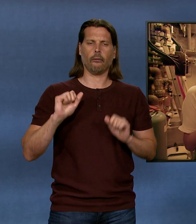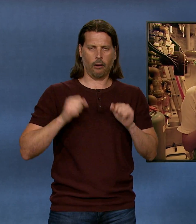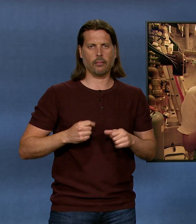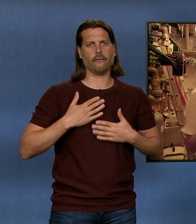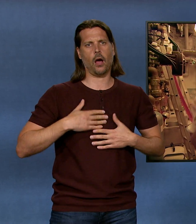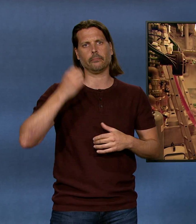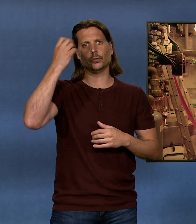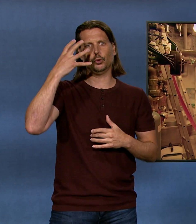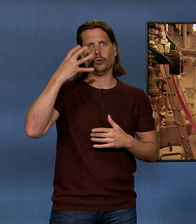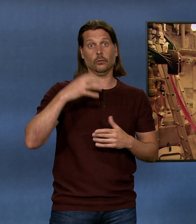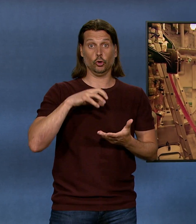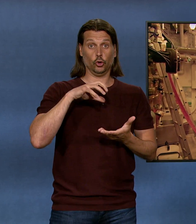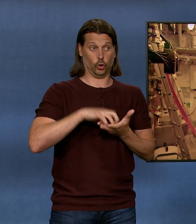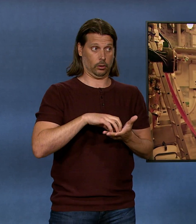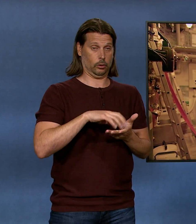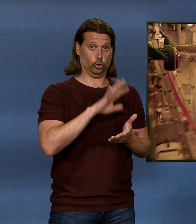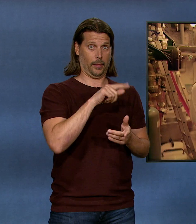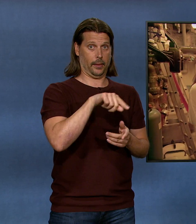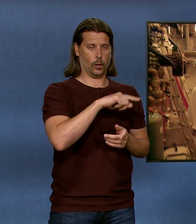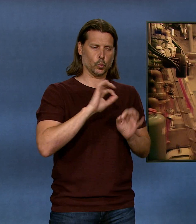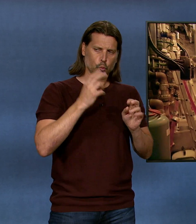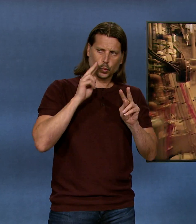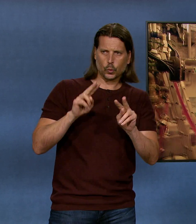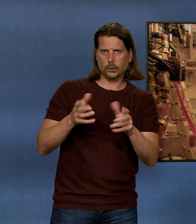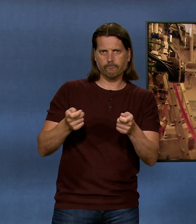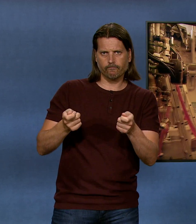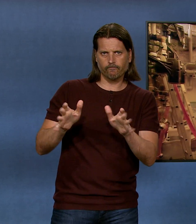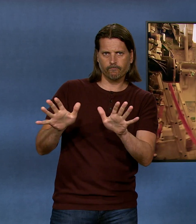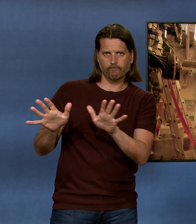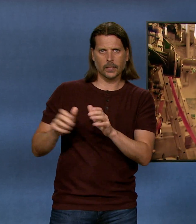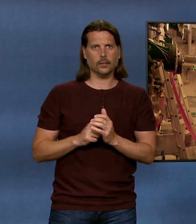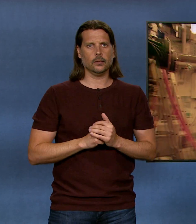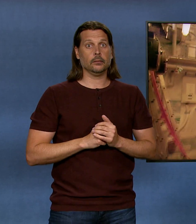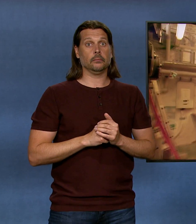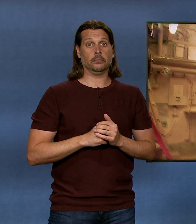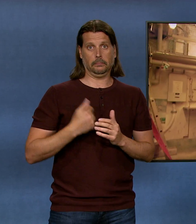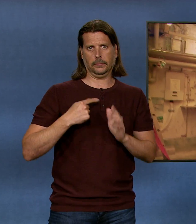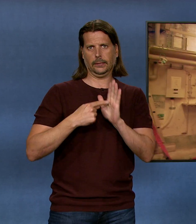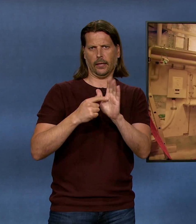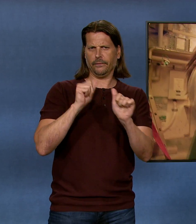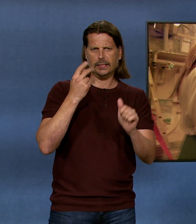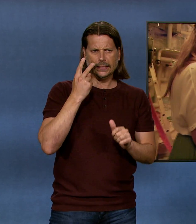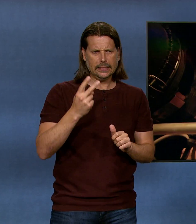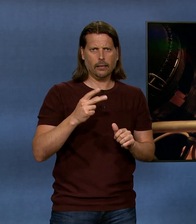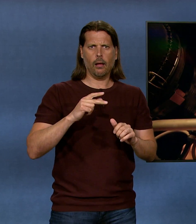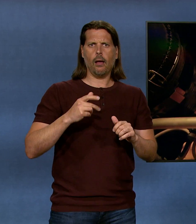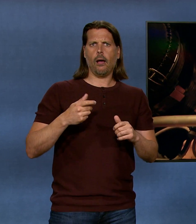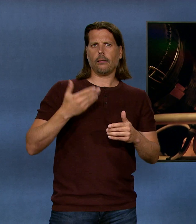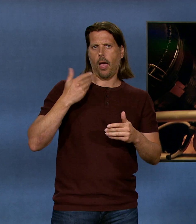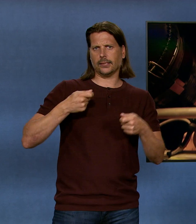duschen. Für das hat dann die Stadt Schlieren schon gesorgt. Und ich zeige dir jetzt einmal, wie so eine Gasheizung aussieht. Die läuft momentan